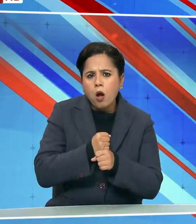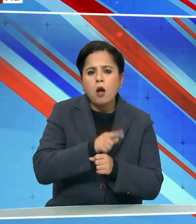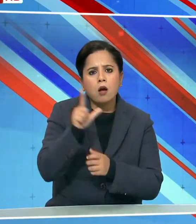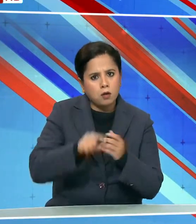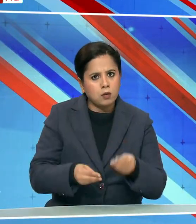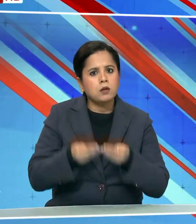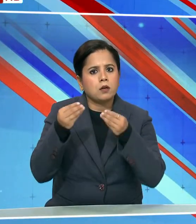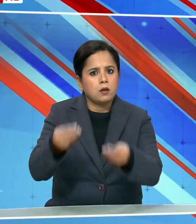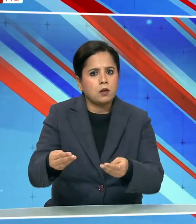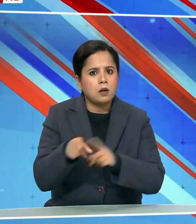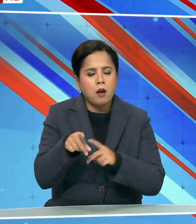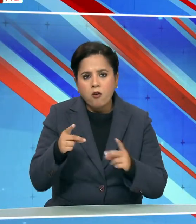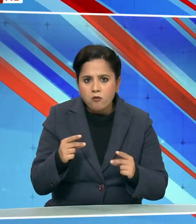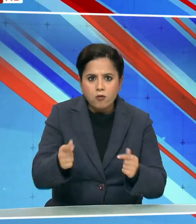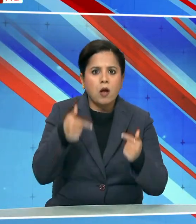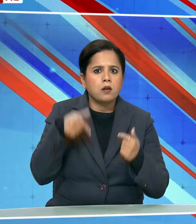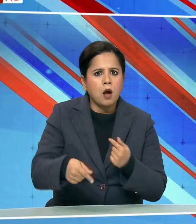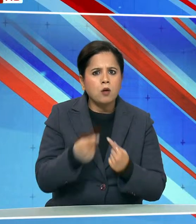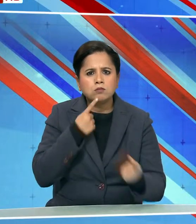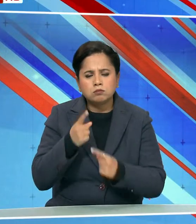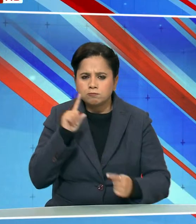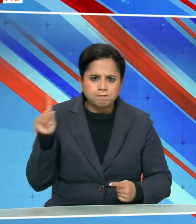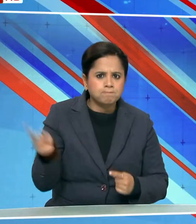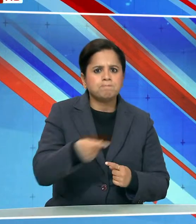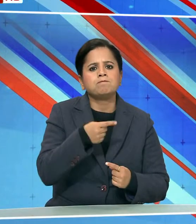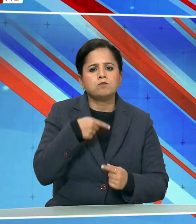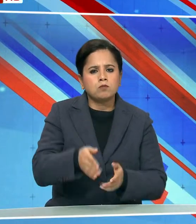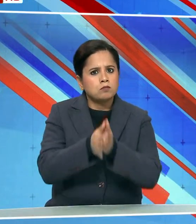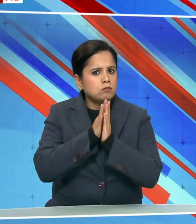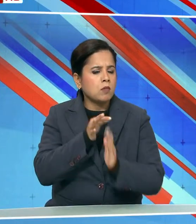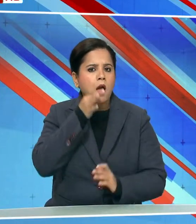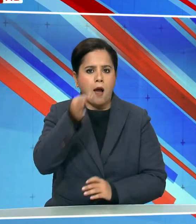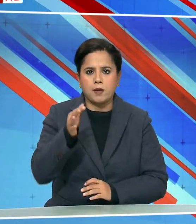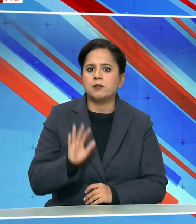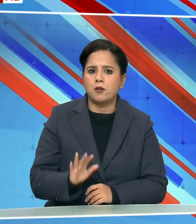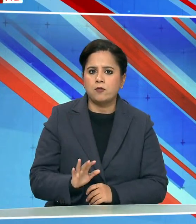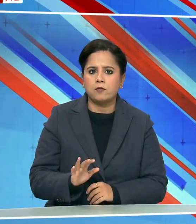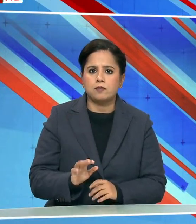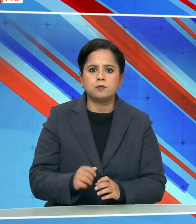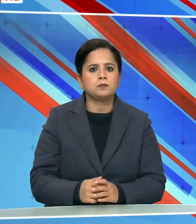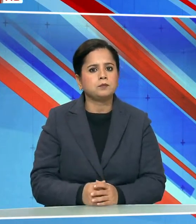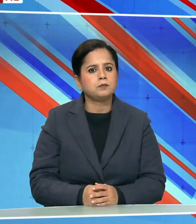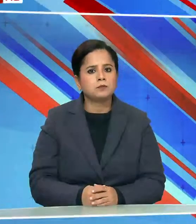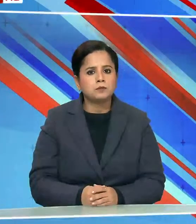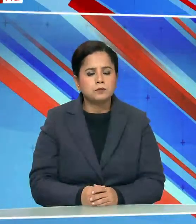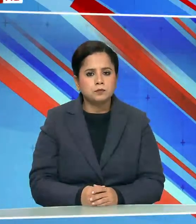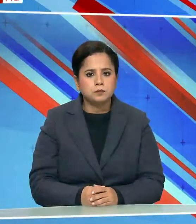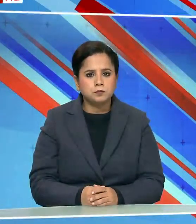और मामले पर ततकाल कारवाई करने की अपील की है।